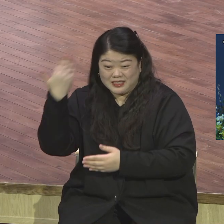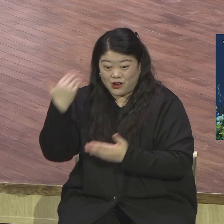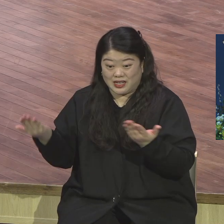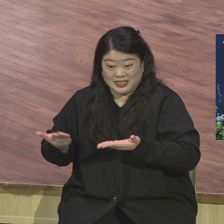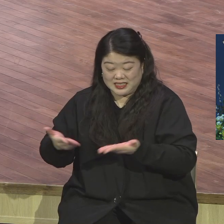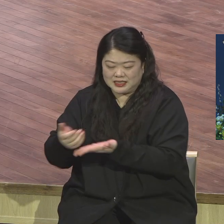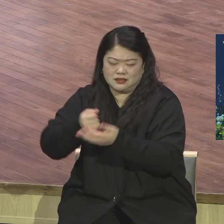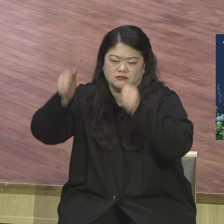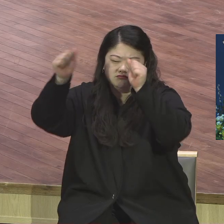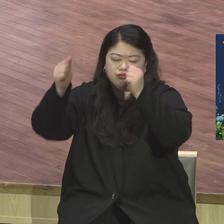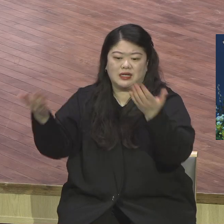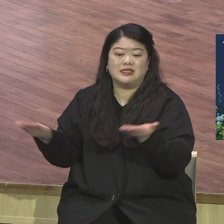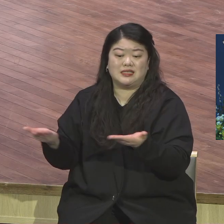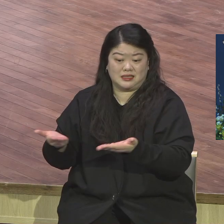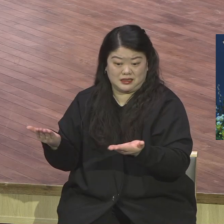바다가 진동하는 사건이어야겠죠.